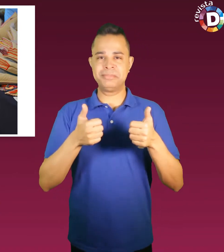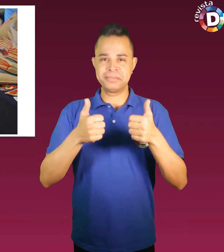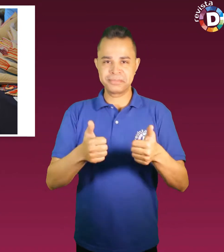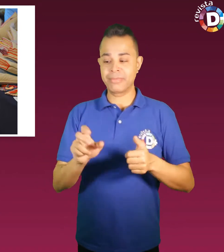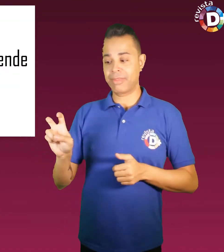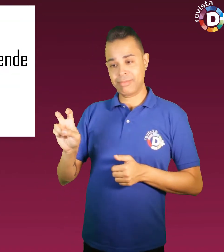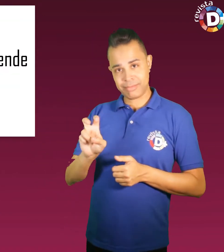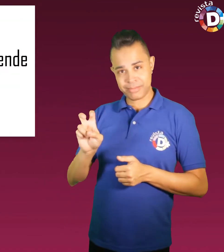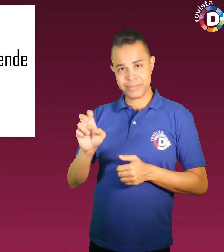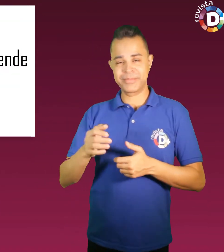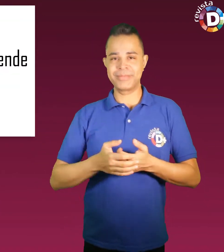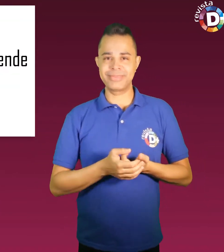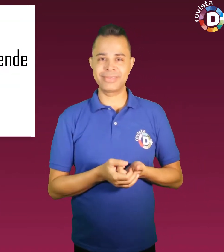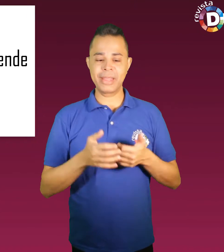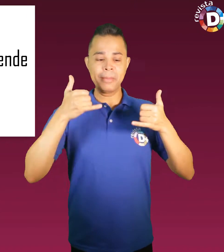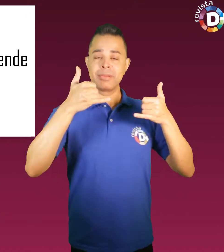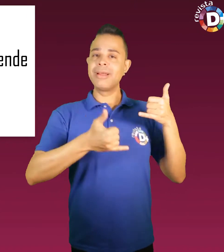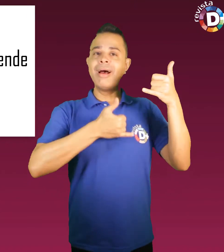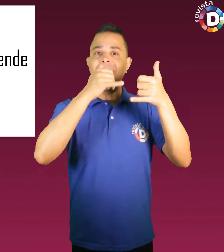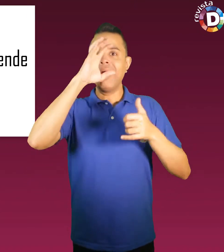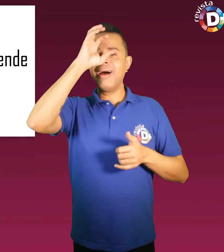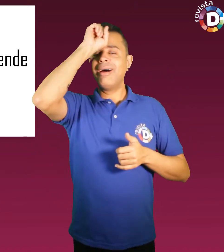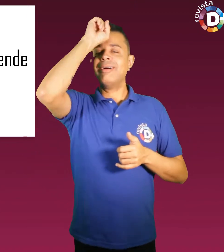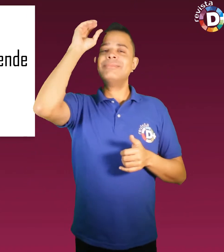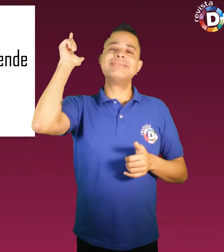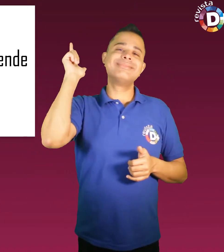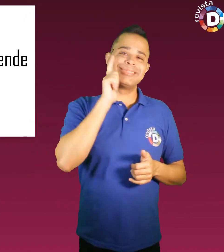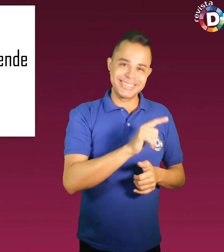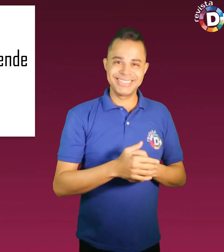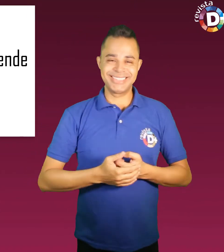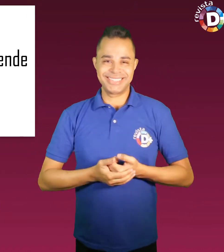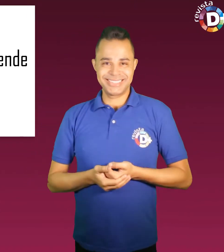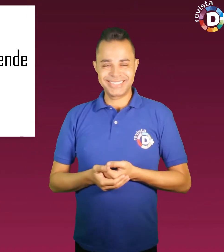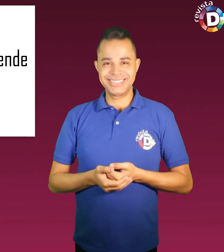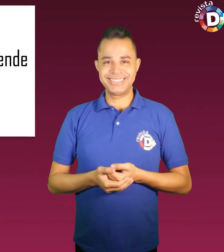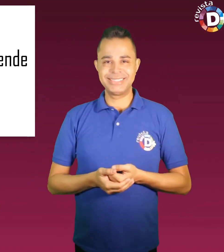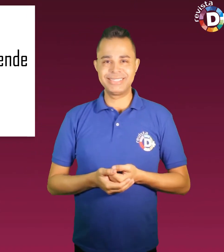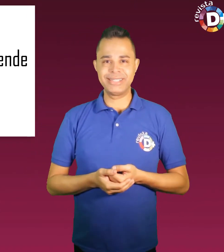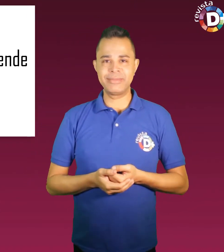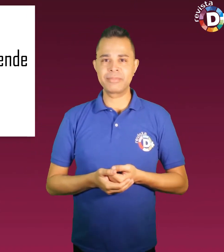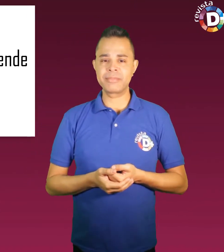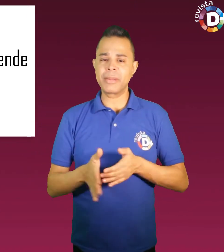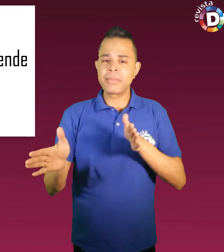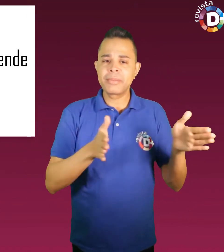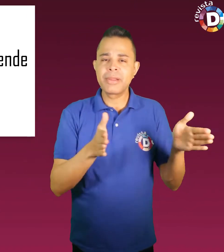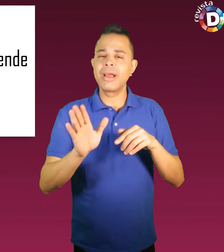Quinto, é brincando que se aprende. Recursos assistivos para